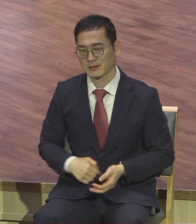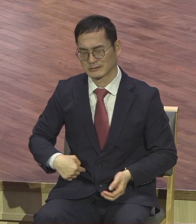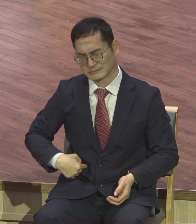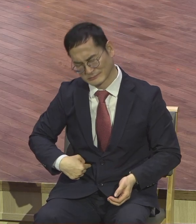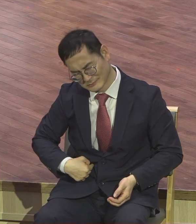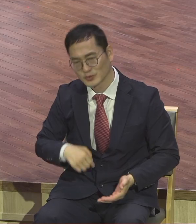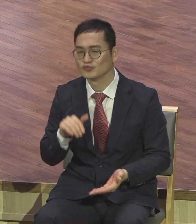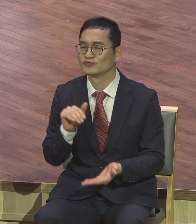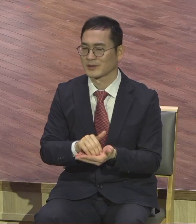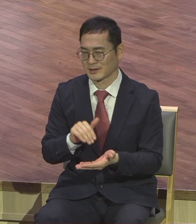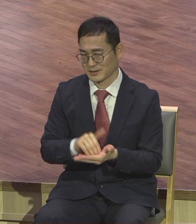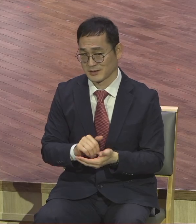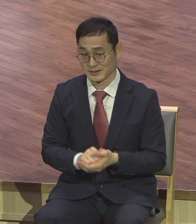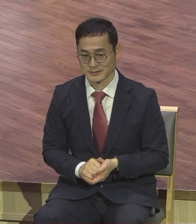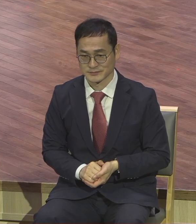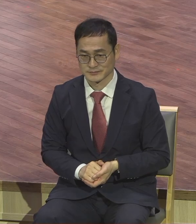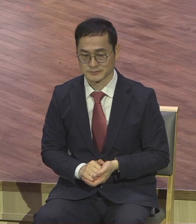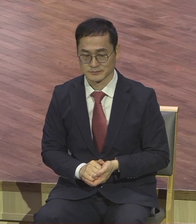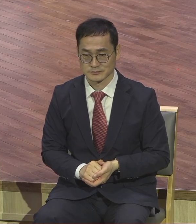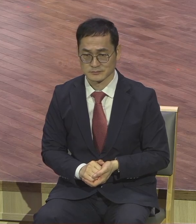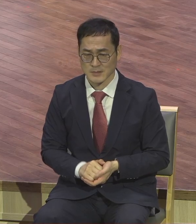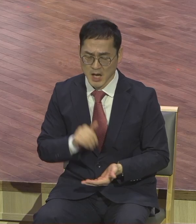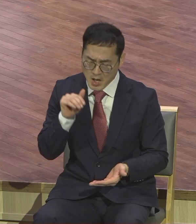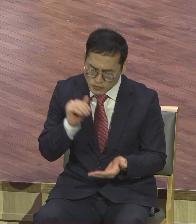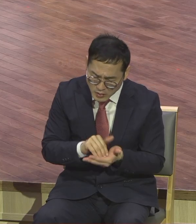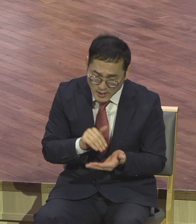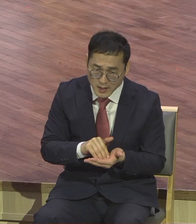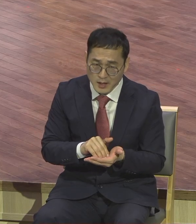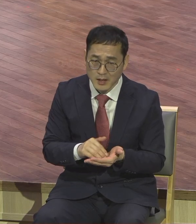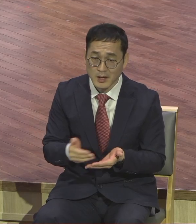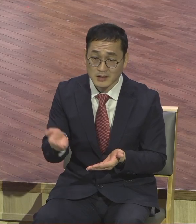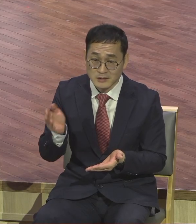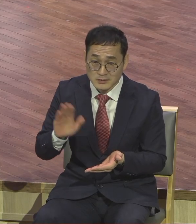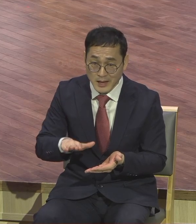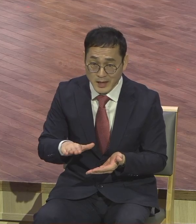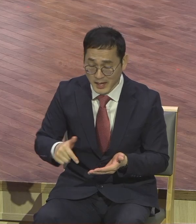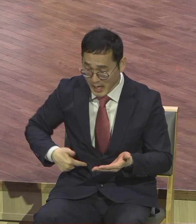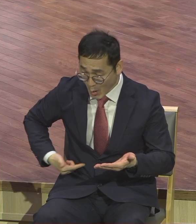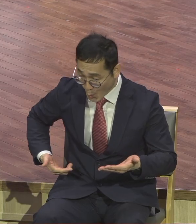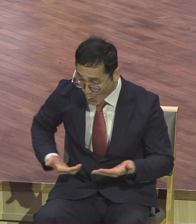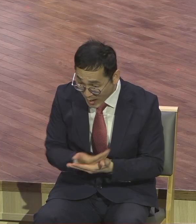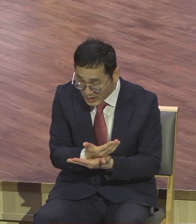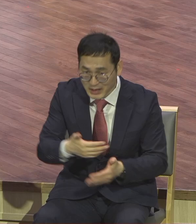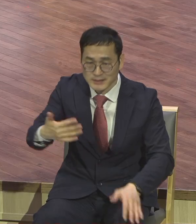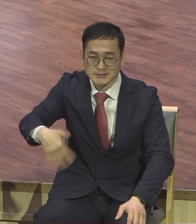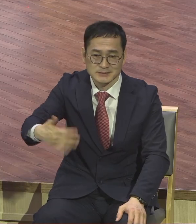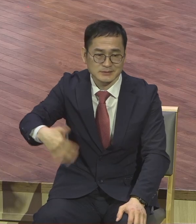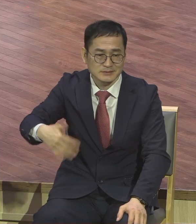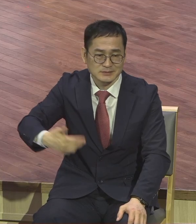그런데 결정적인 문제냐면요? 후회는 했는데 회개까지 못 했어요. 회개는 하지 못 했어요.